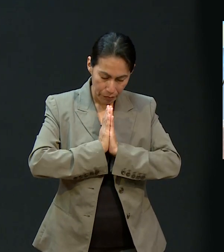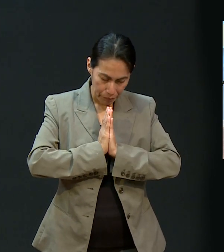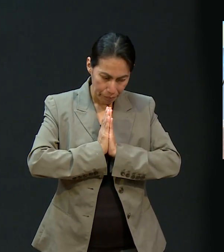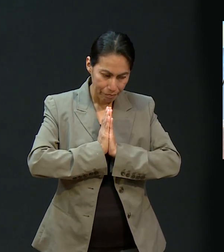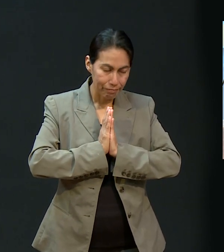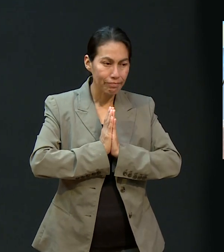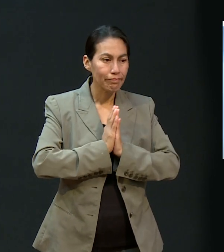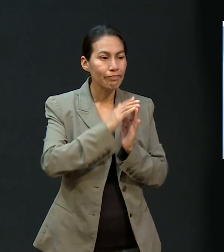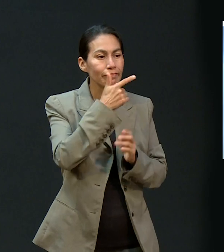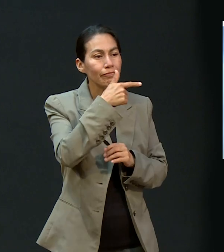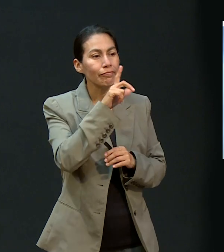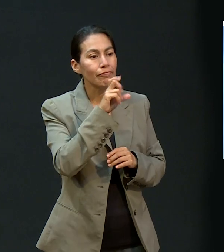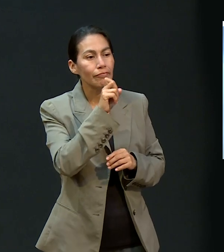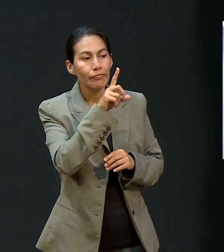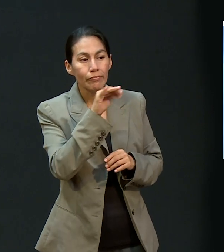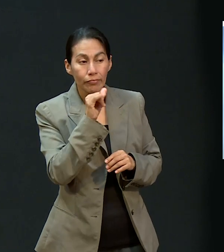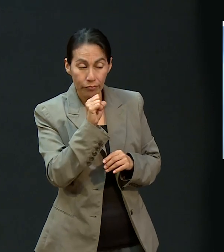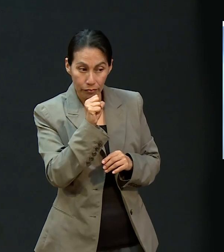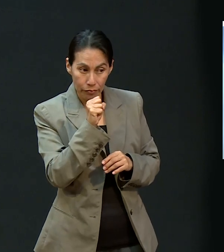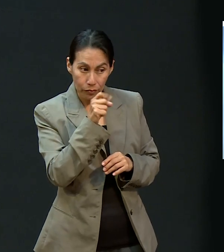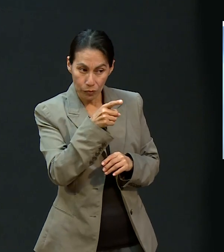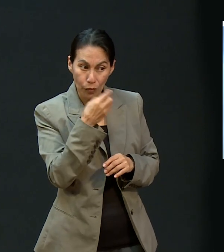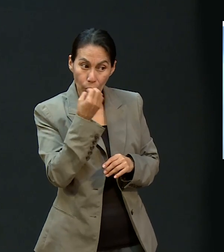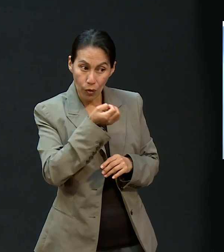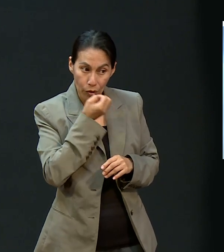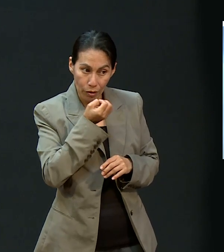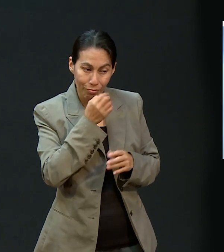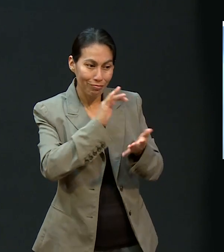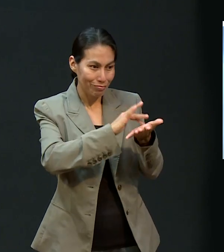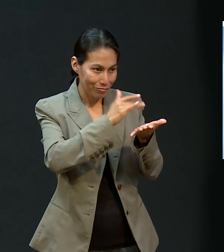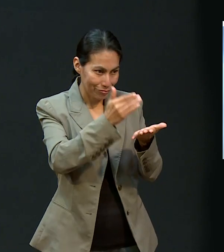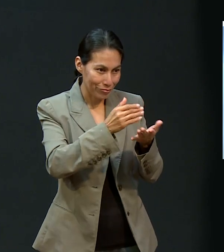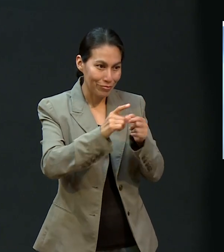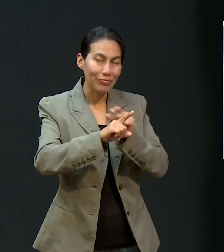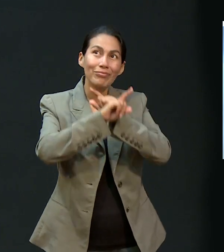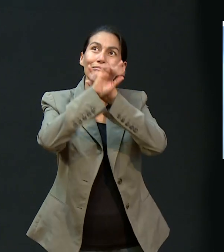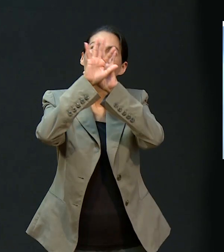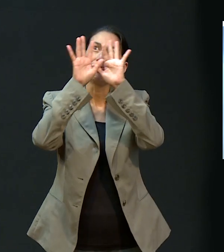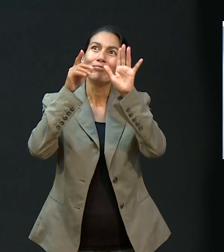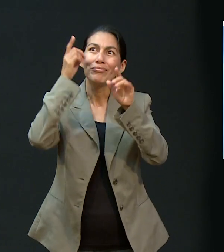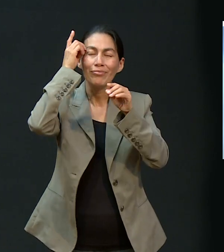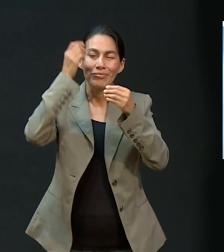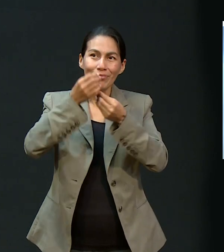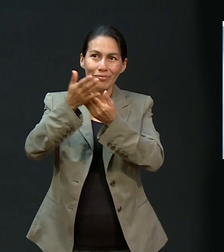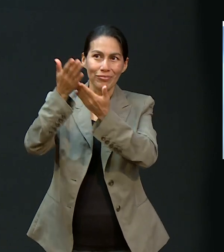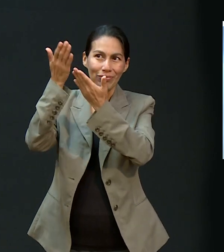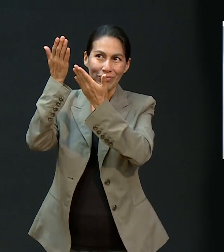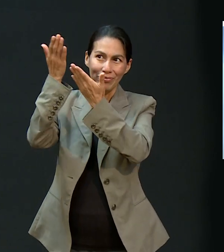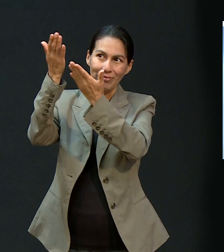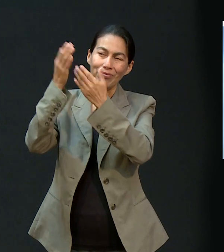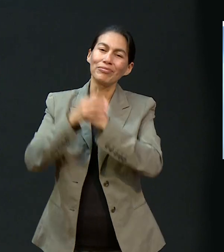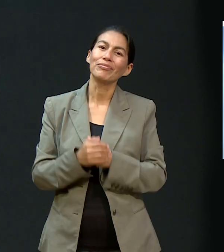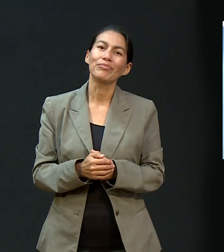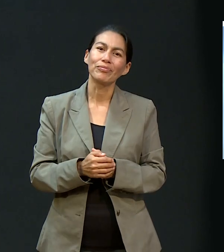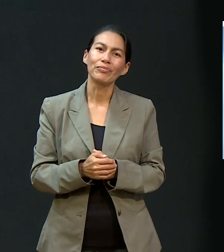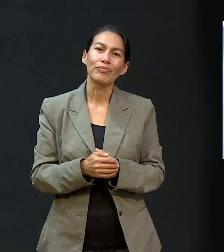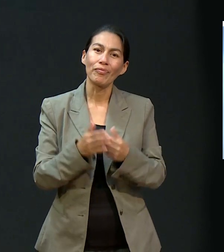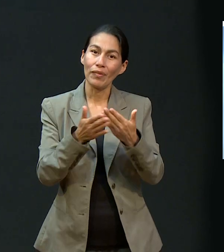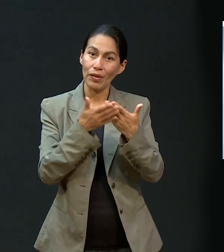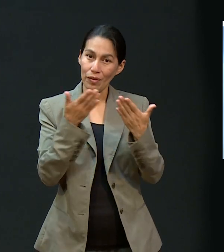Gracias, Gladys, por tu hermosa oración. Gloria a Dios. Adiós. Y bueno, vamos a despedirnos, pero no sin antes